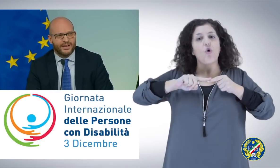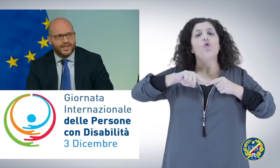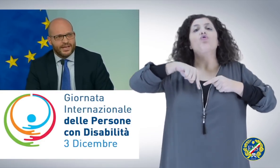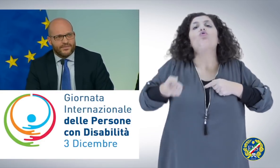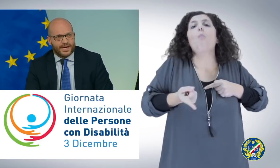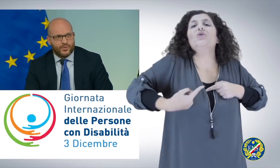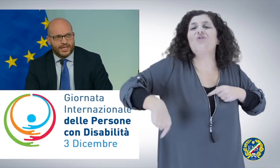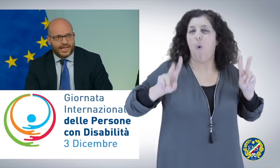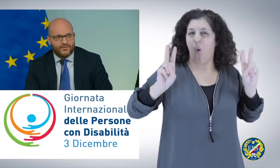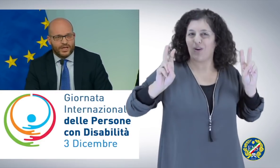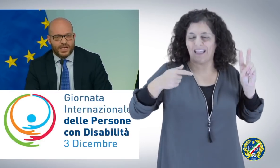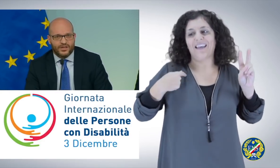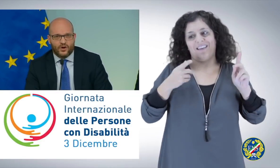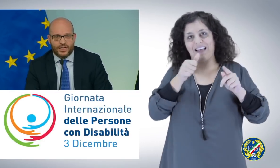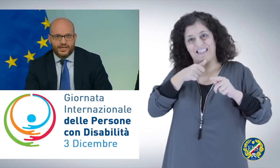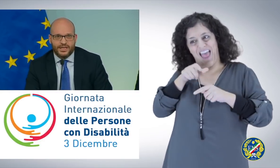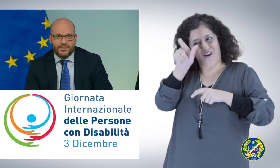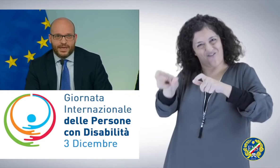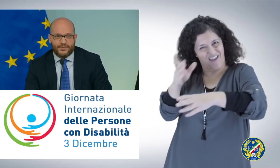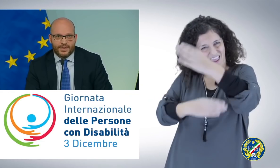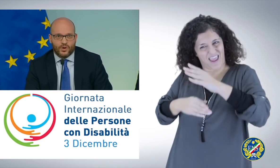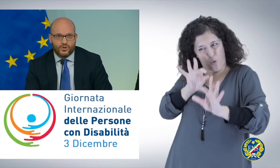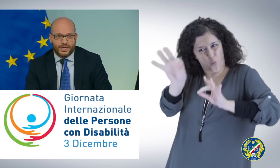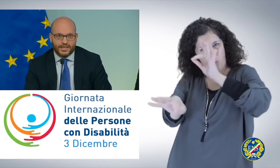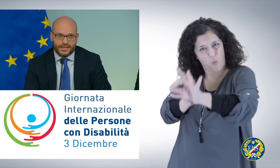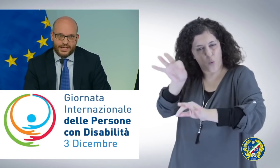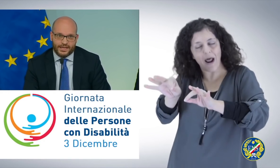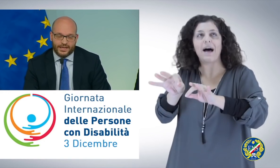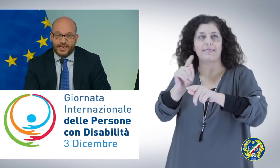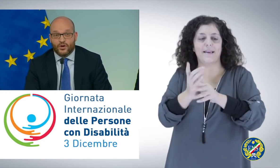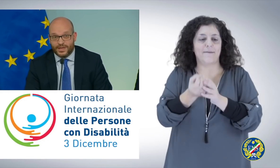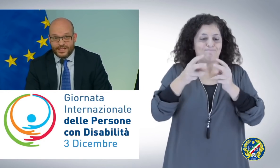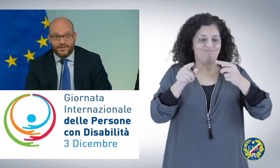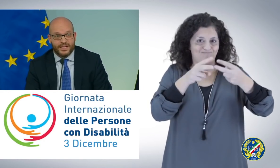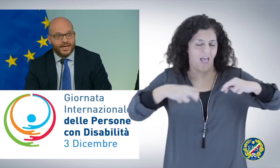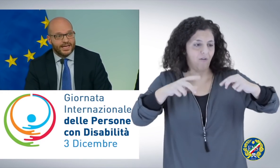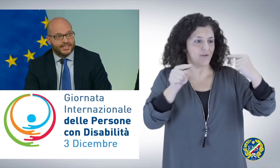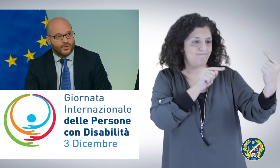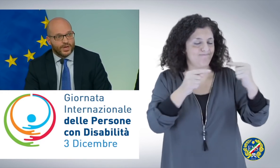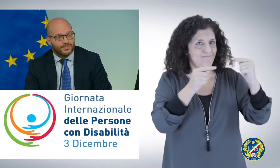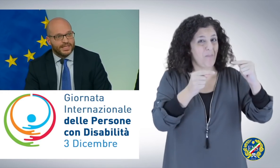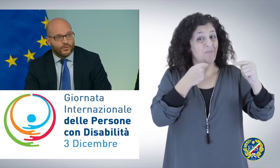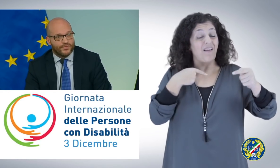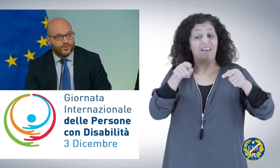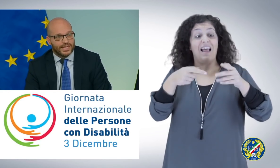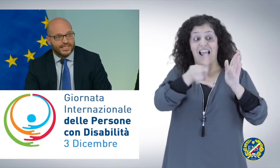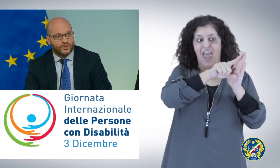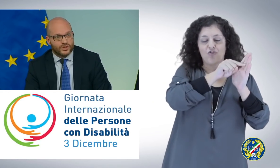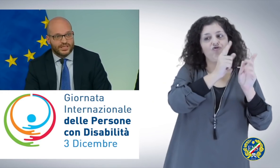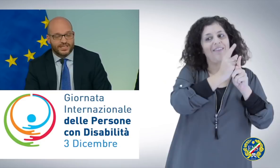faremo dei tavoli ad hoc per fare in modo che le normative riescano poi a spendere quei fondi che già sono stati